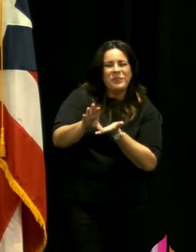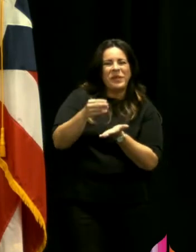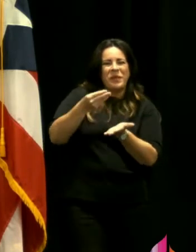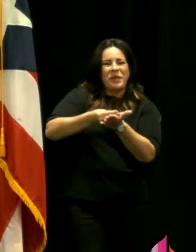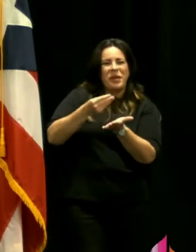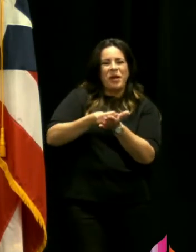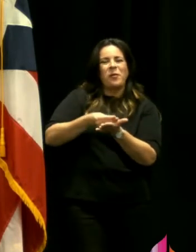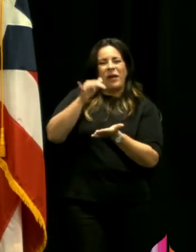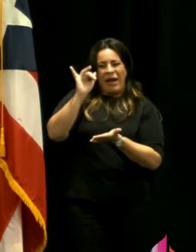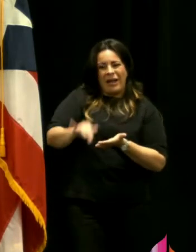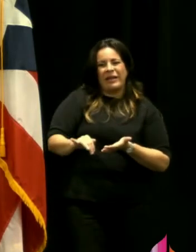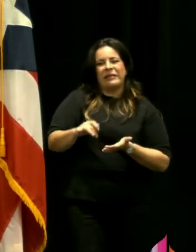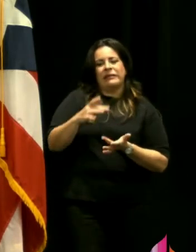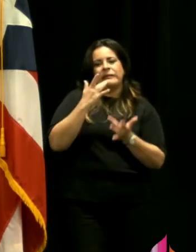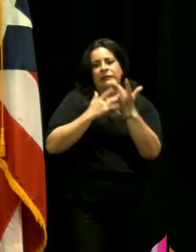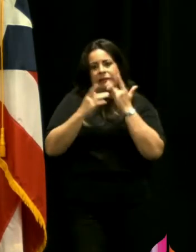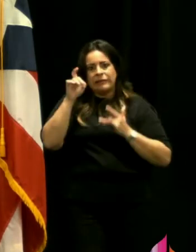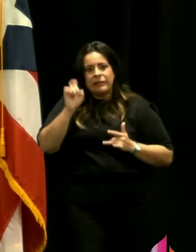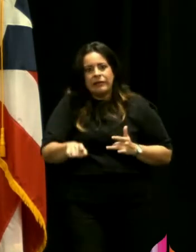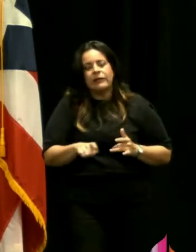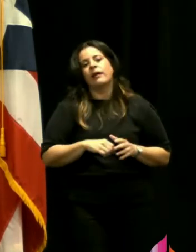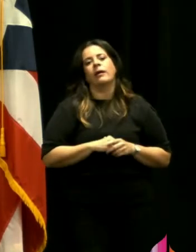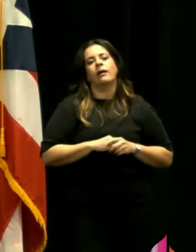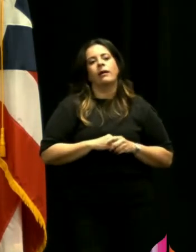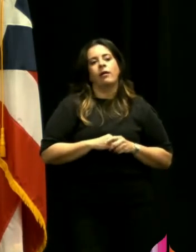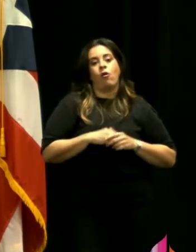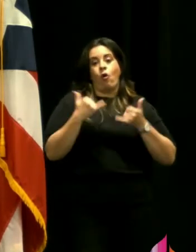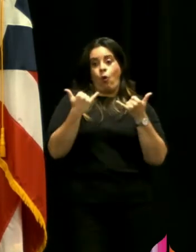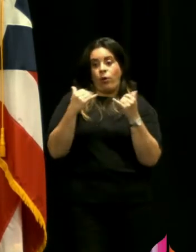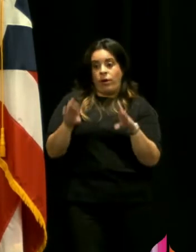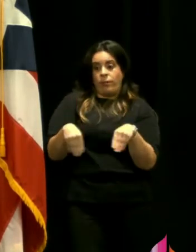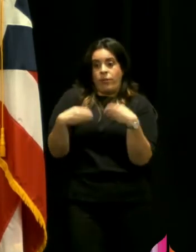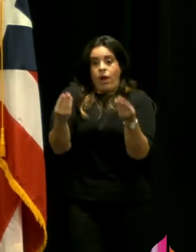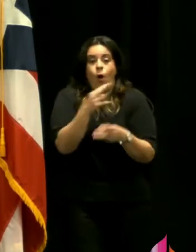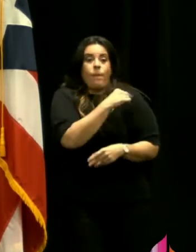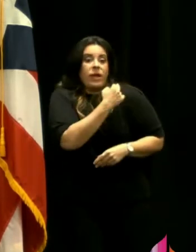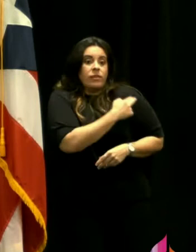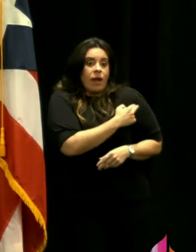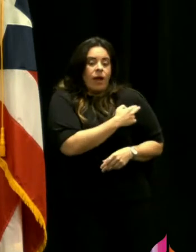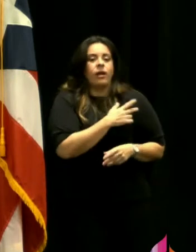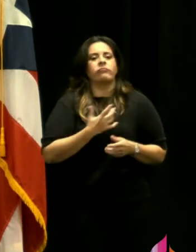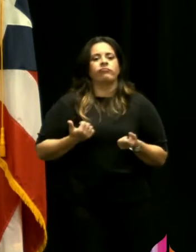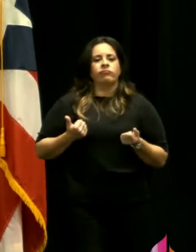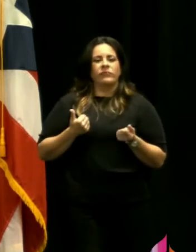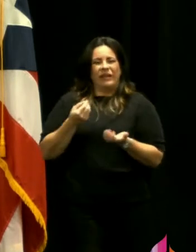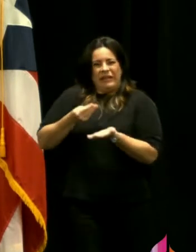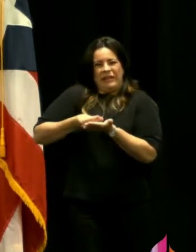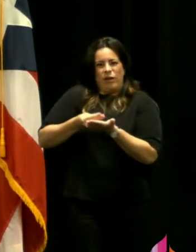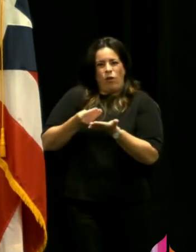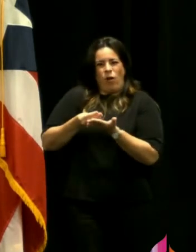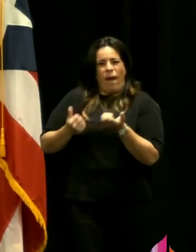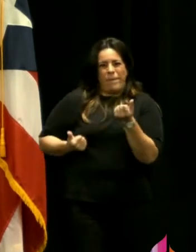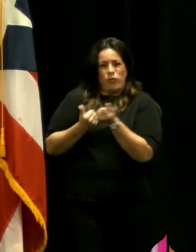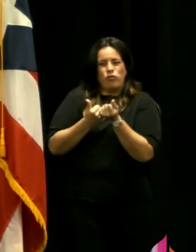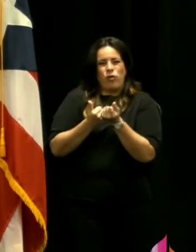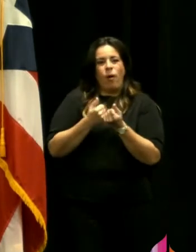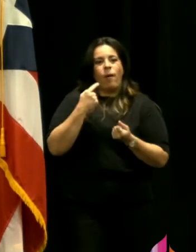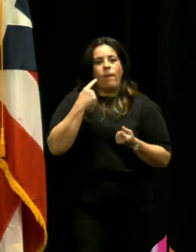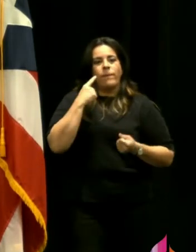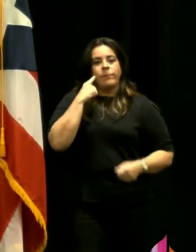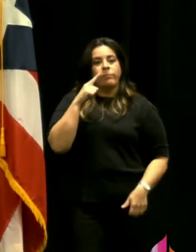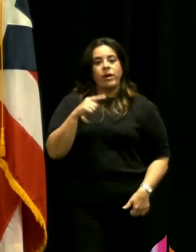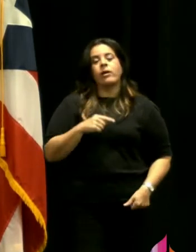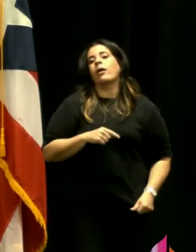necesidad hoy le estamos proveyendo los hospitales incentivos primero para